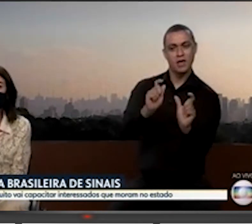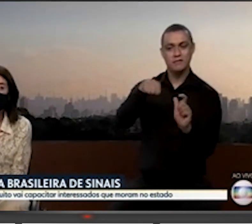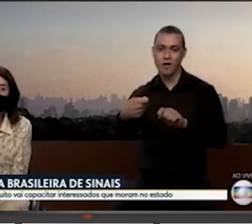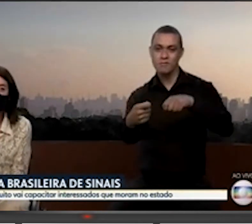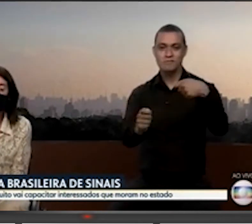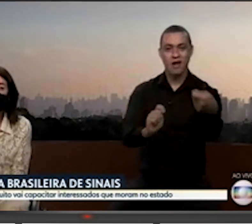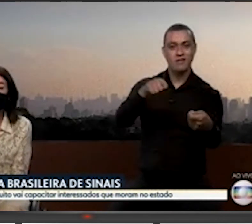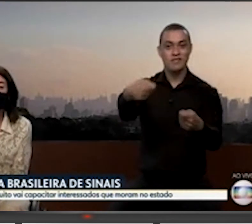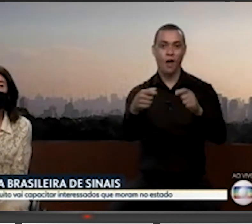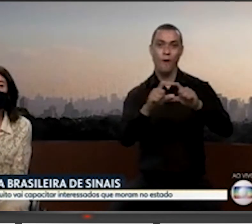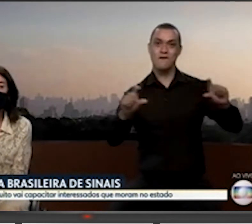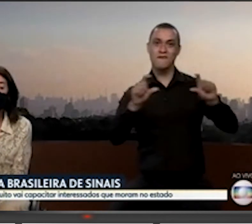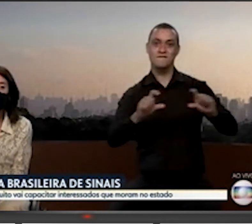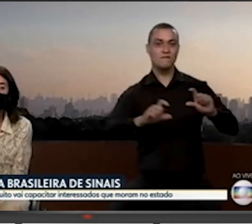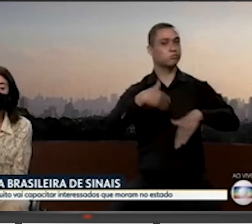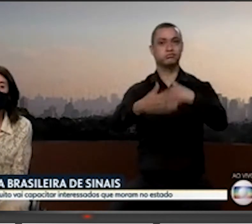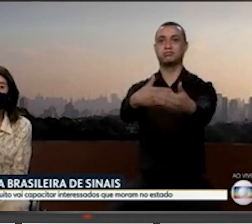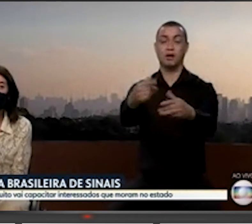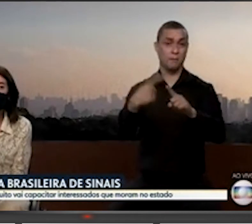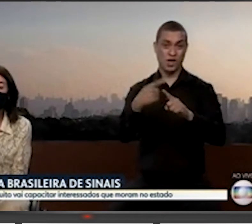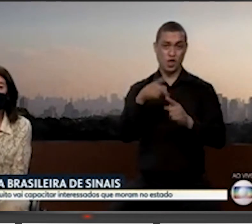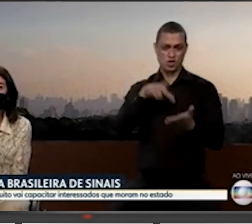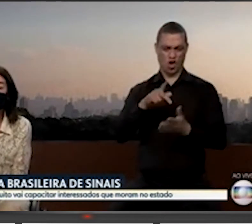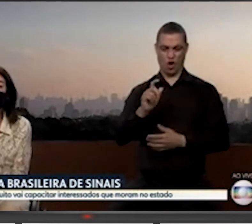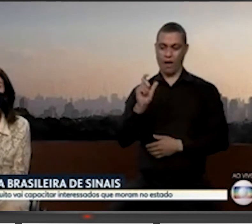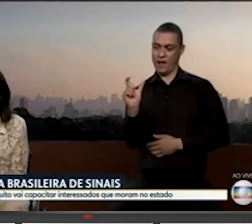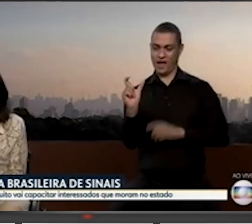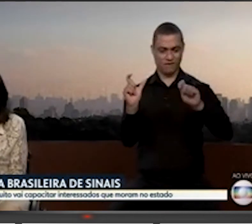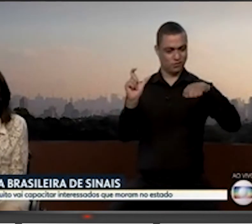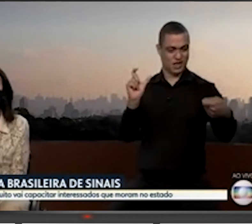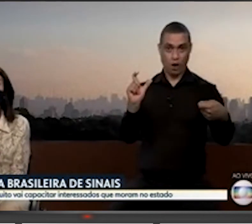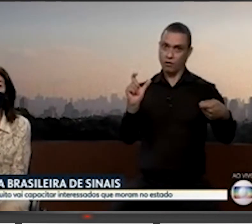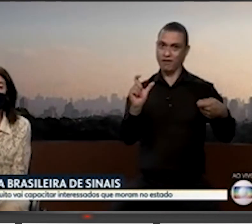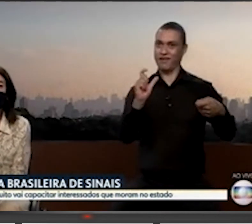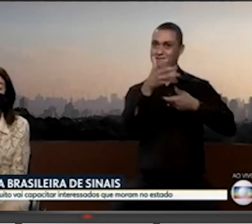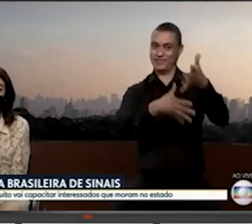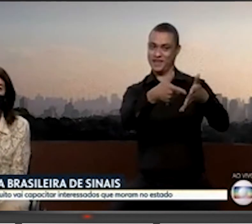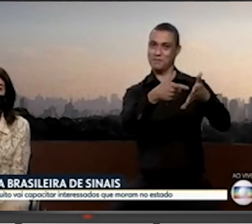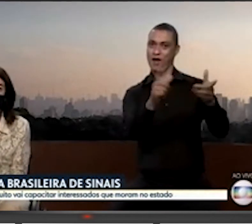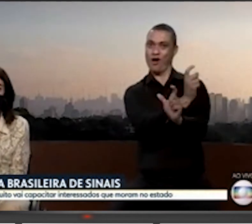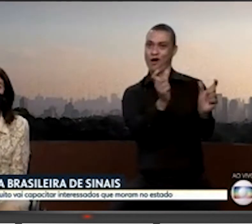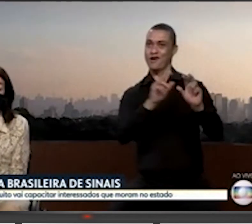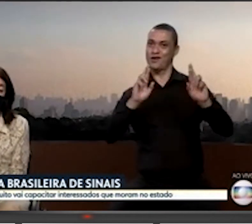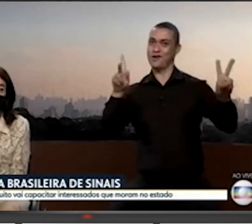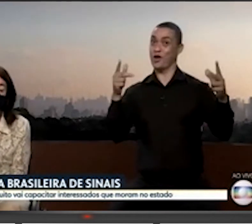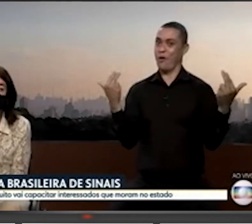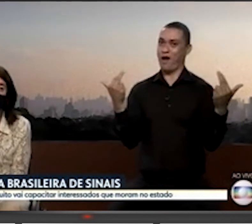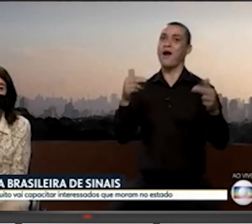frases, porque não necessariamente as palavras são exatamente como nós falamos aqueles que são ouvintes, né? E as pessoas que falam.